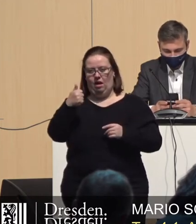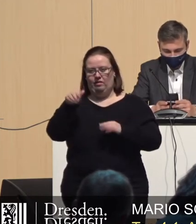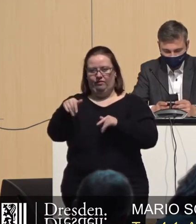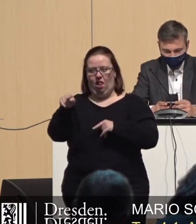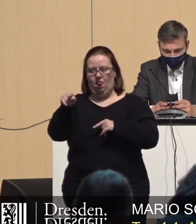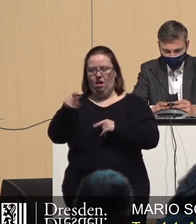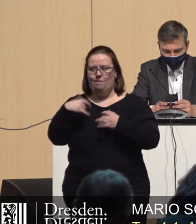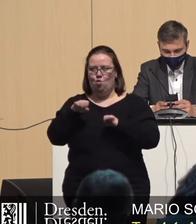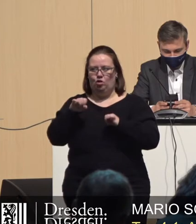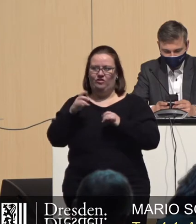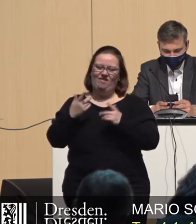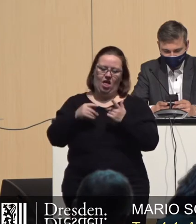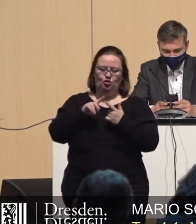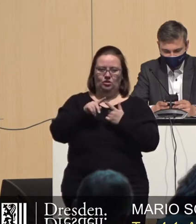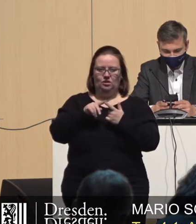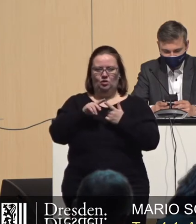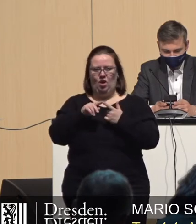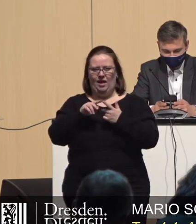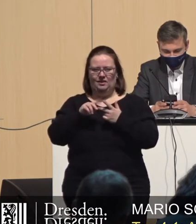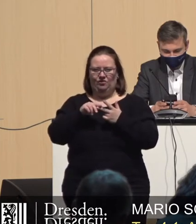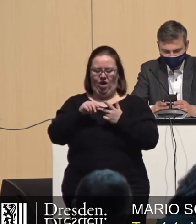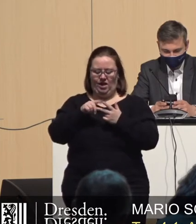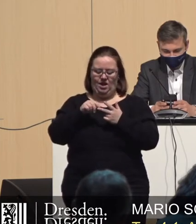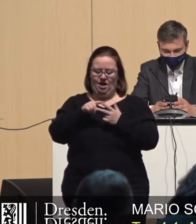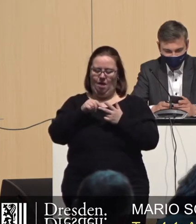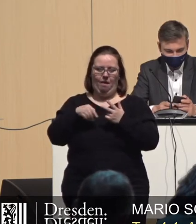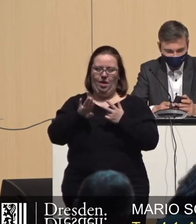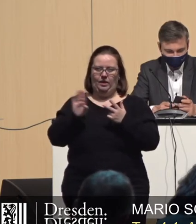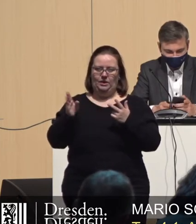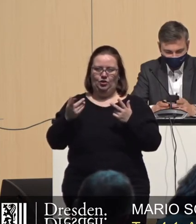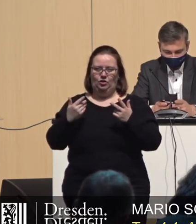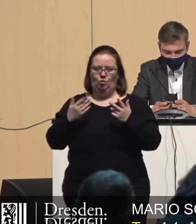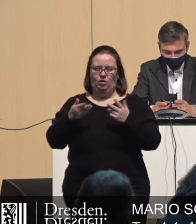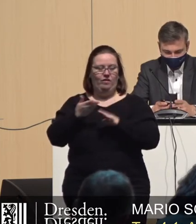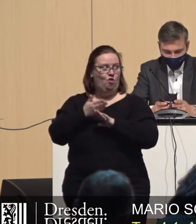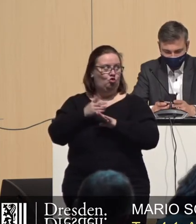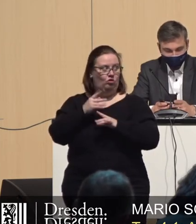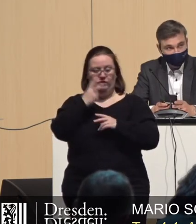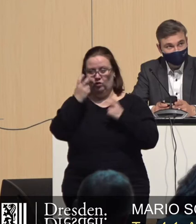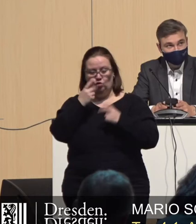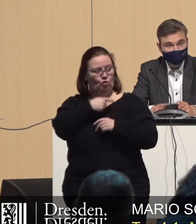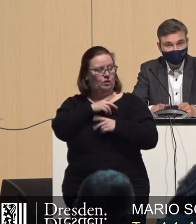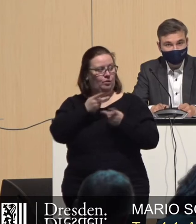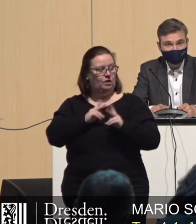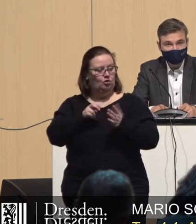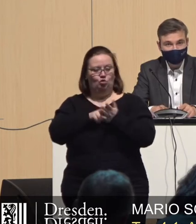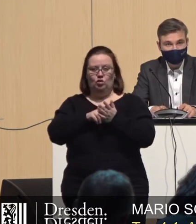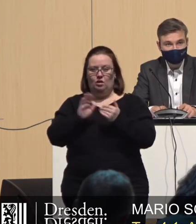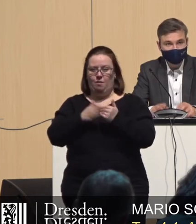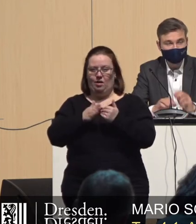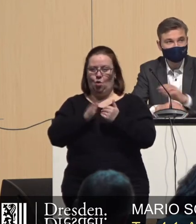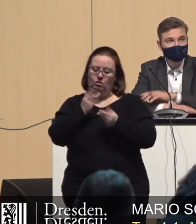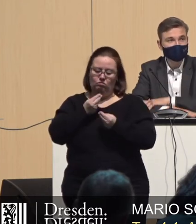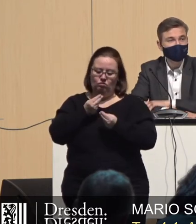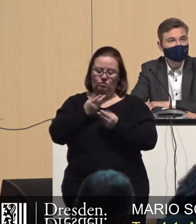nur auf einen, möglicherweise gibt es noch ein oder zwei weitere Fälle. Wir haben das vorhin versucht, schon mit dem zuständigen Beigeordneten